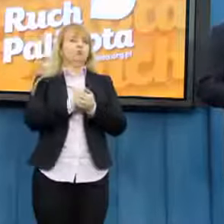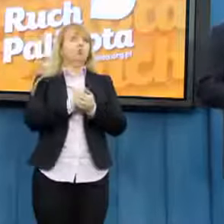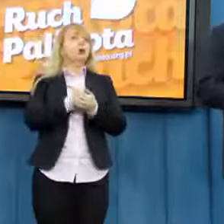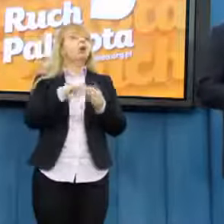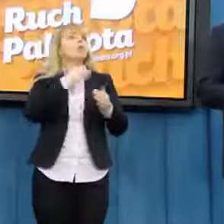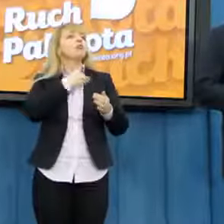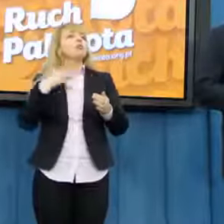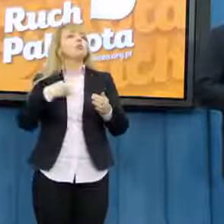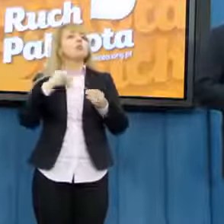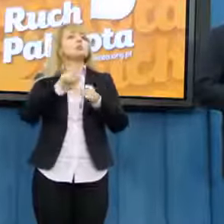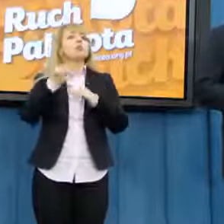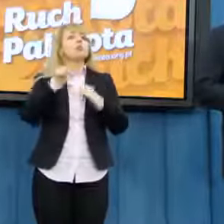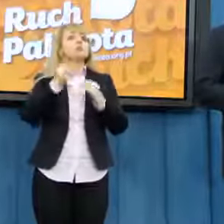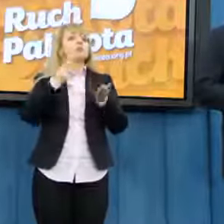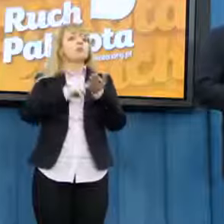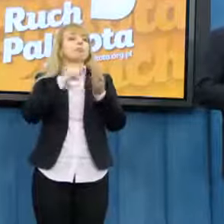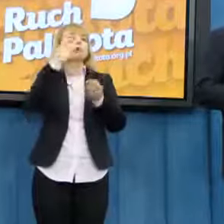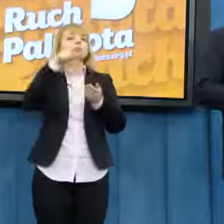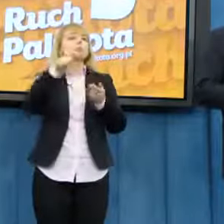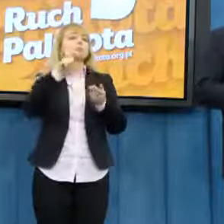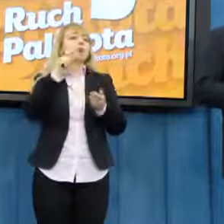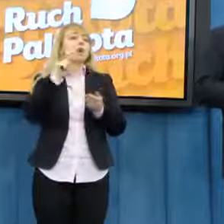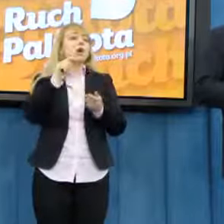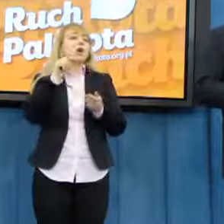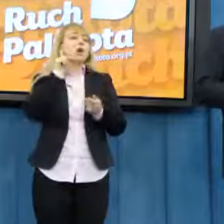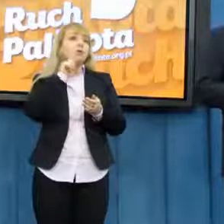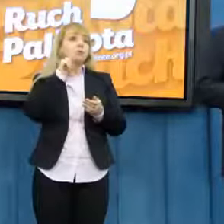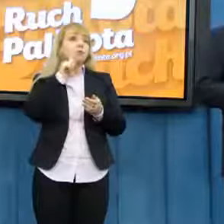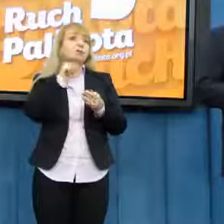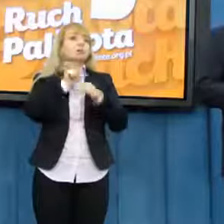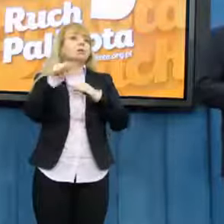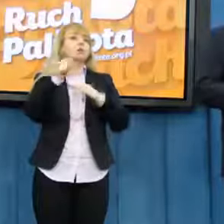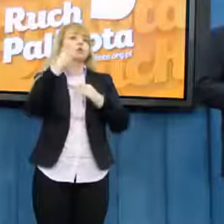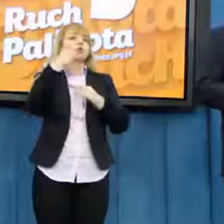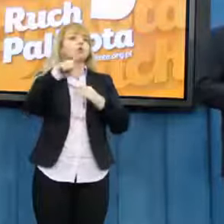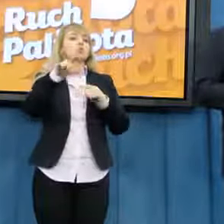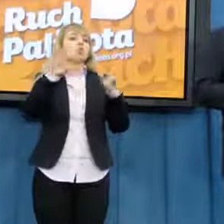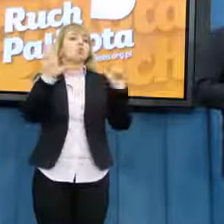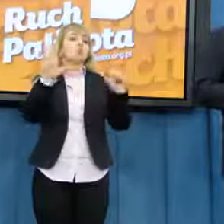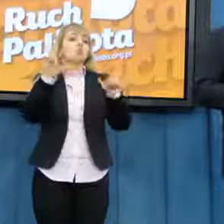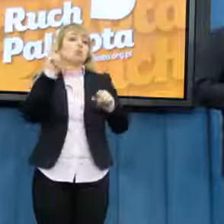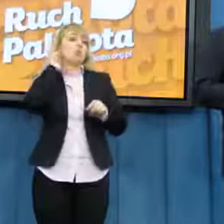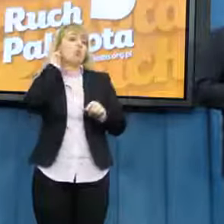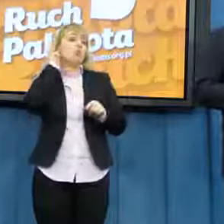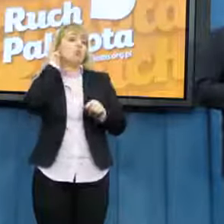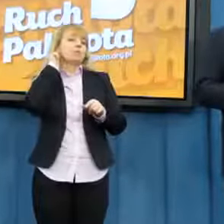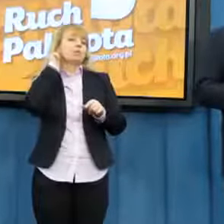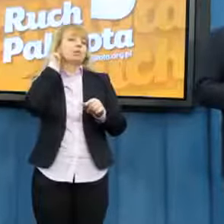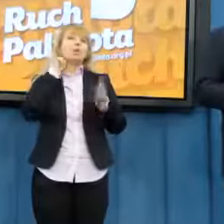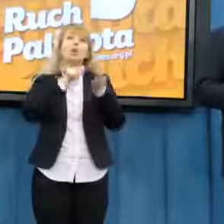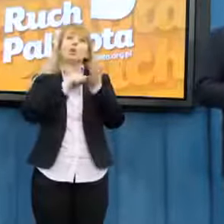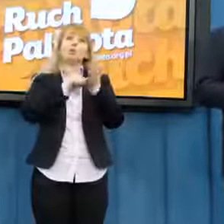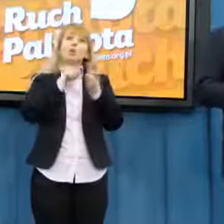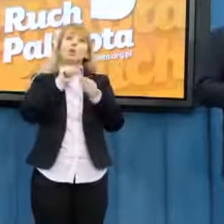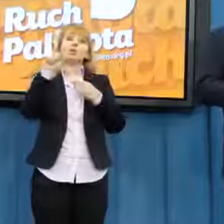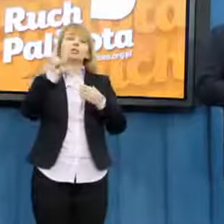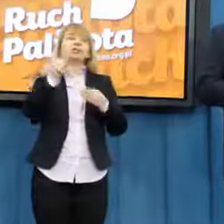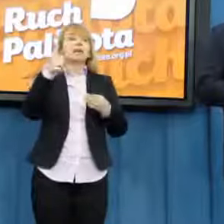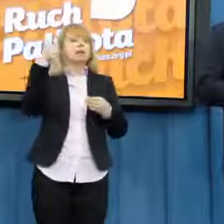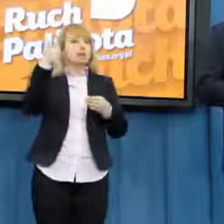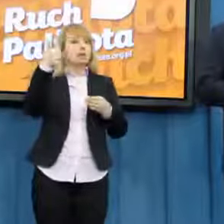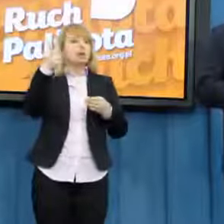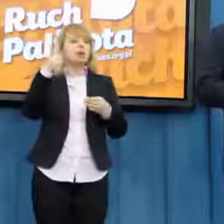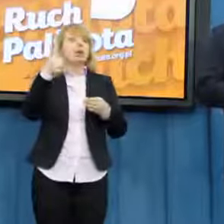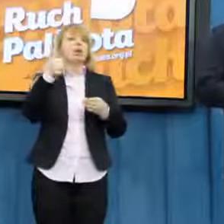czynienia z taką sytuacją, że na 100 mężczyznów w tej chwili przypada 107 kobiet i uważam, że jest to jedna z